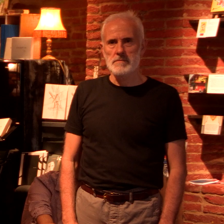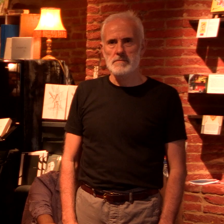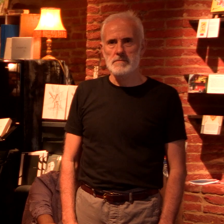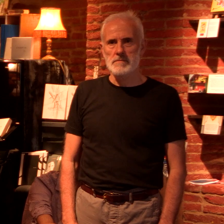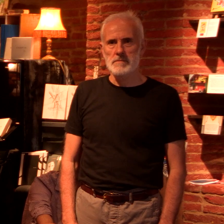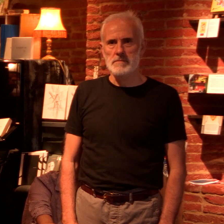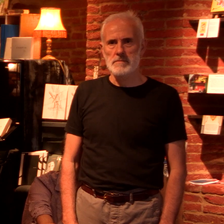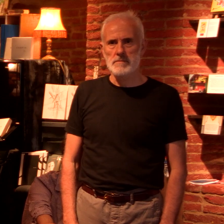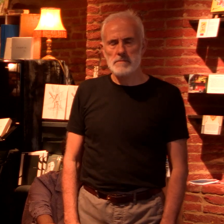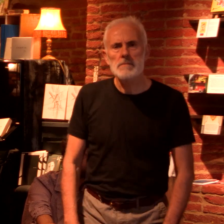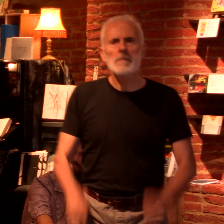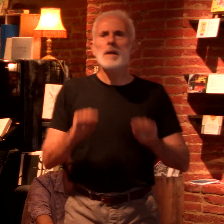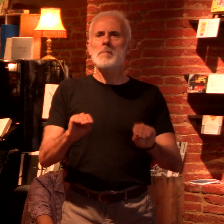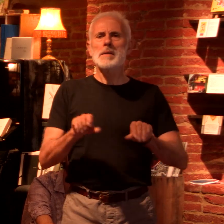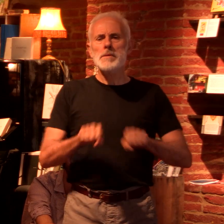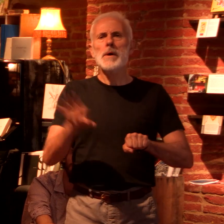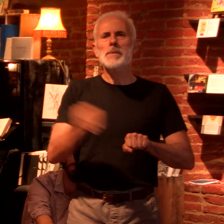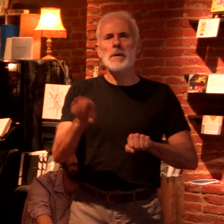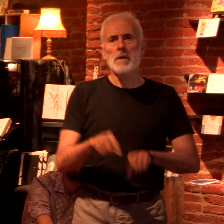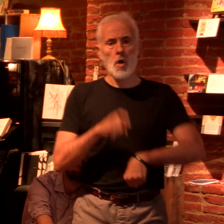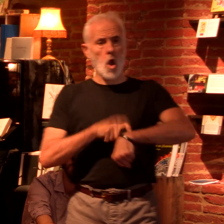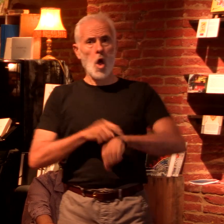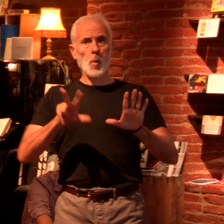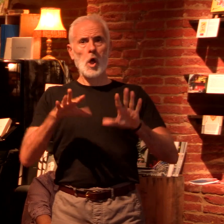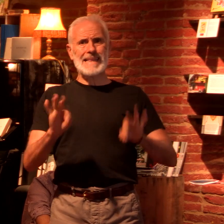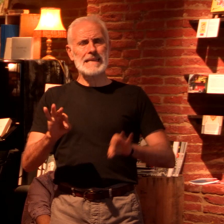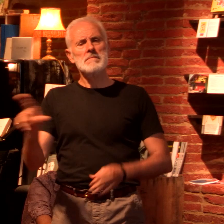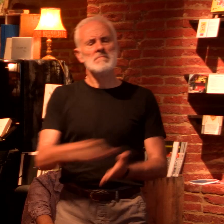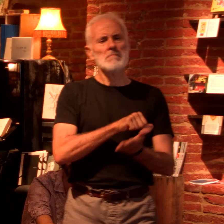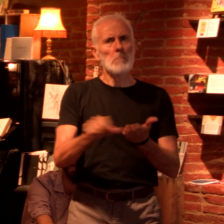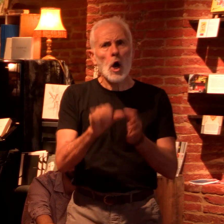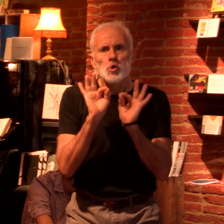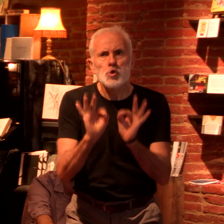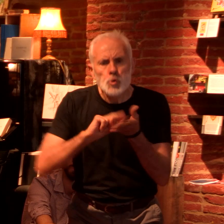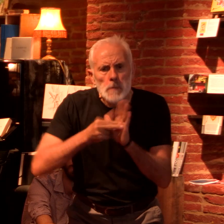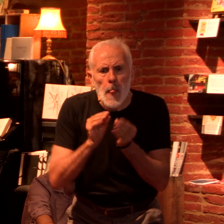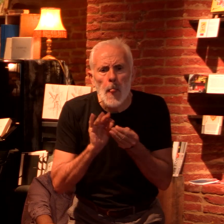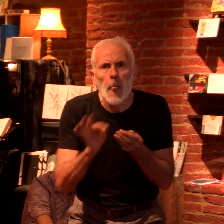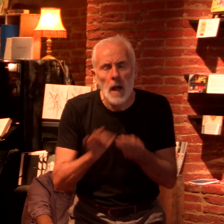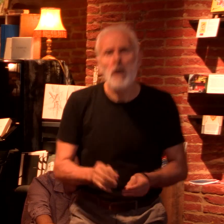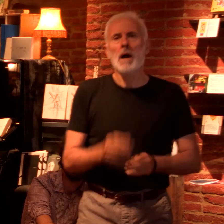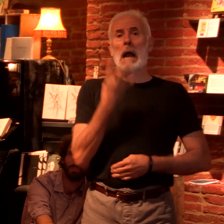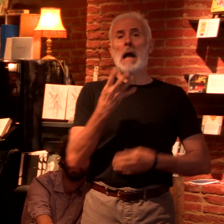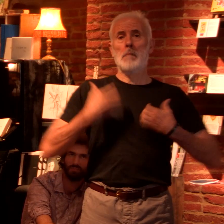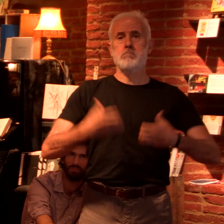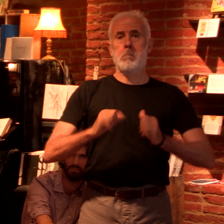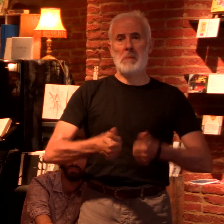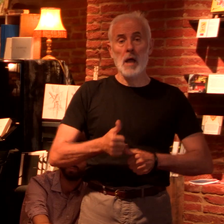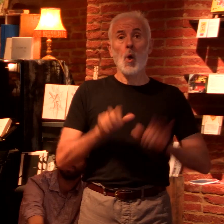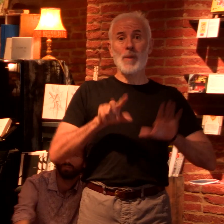Il passe à la supérette à 8h10. Il règle rubis sur l'ongle, 4 bières, 8 de 6 degrés à 1,10€ la canette. Il ne reviendra